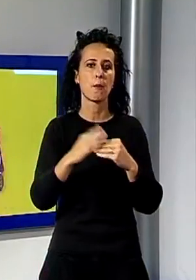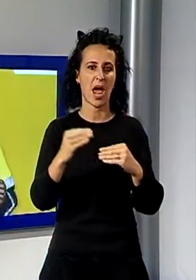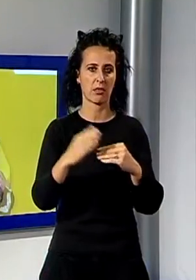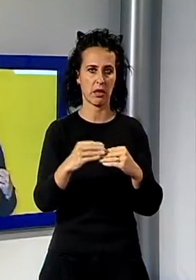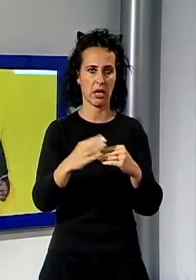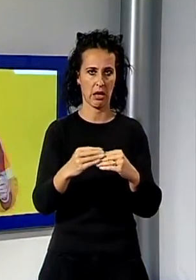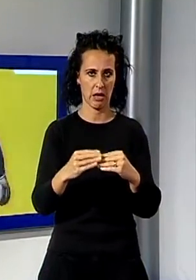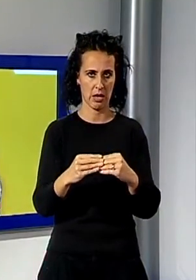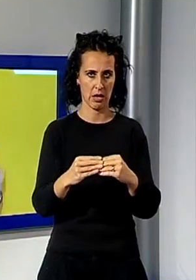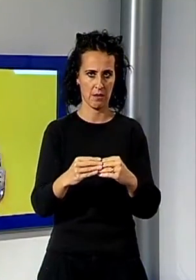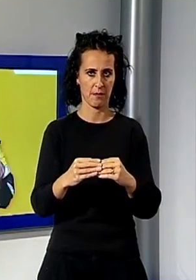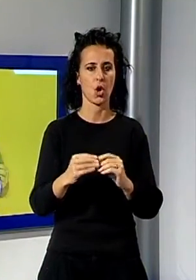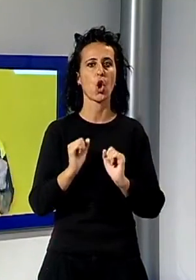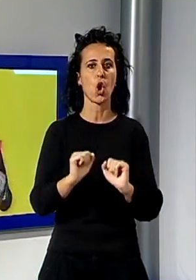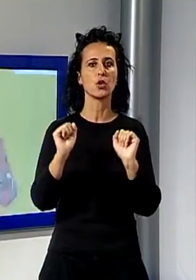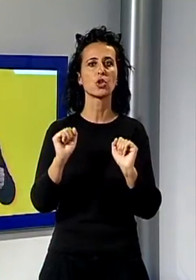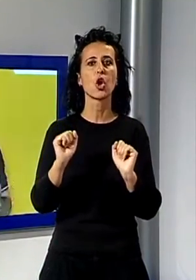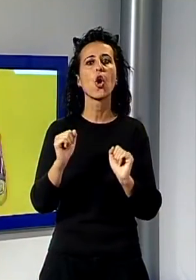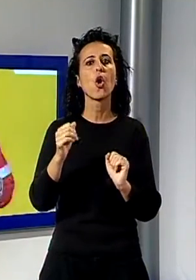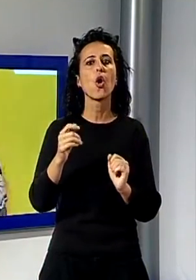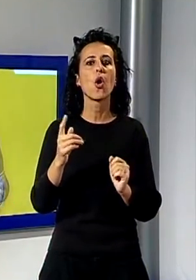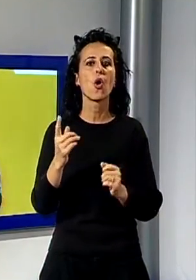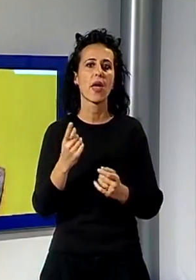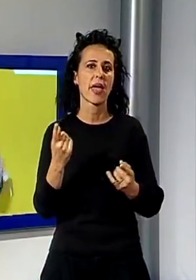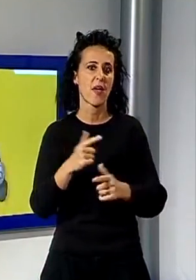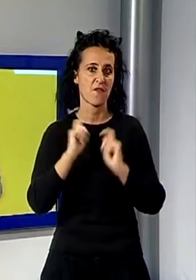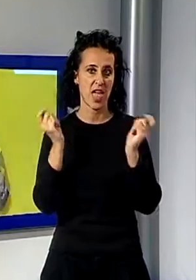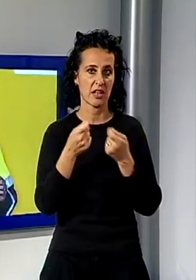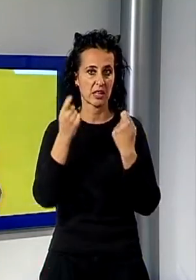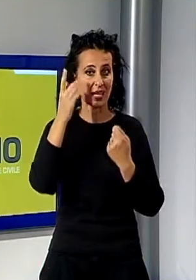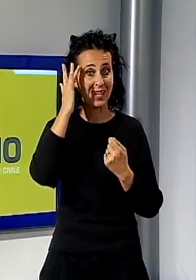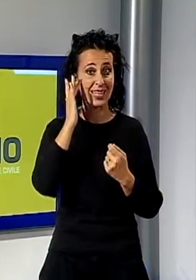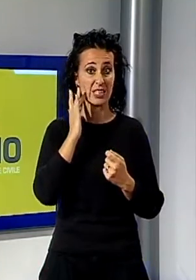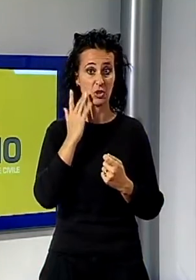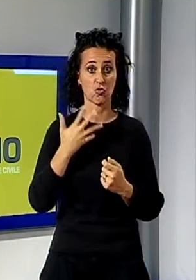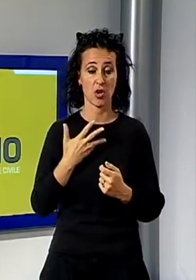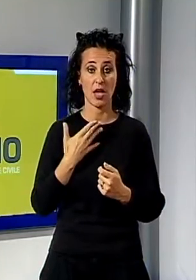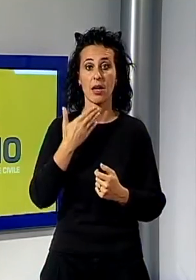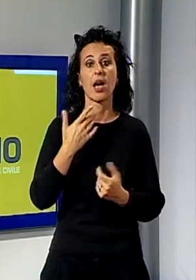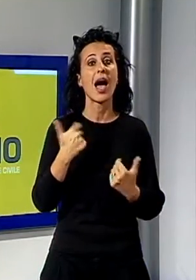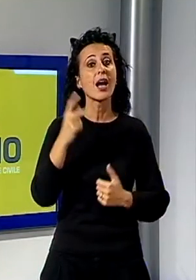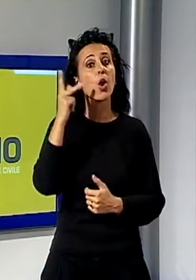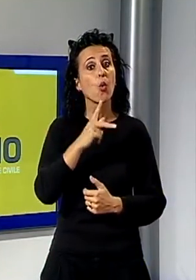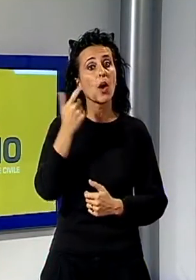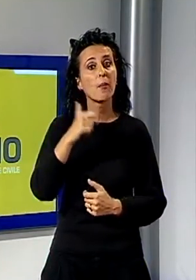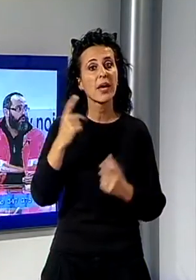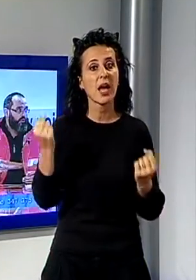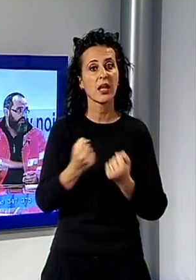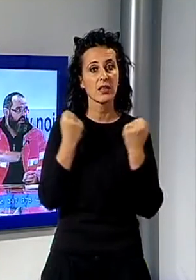e domenica in tutta Italia. L'evento si svolgerà anche a Lucca grazie all'attività della Croce Verde e dell'Associazione Autieri d